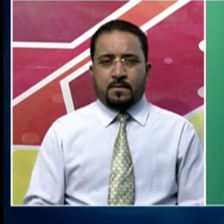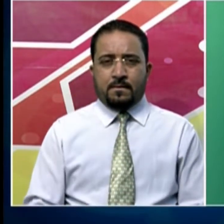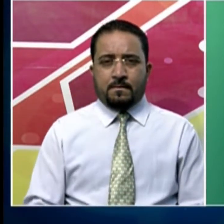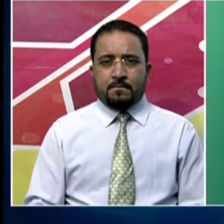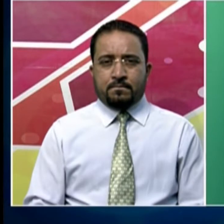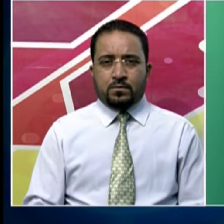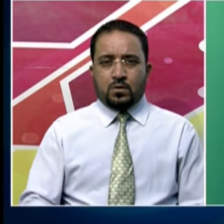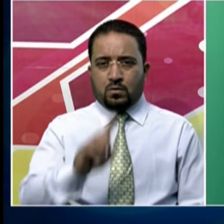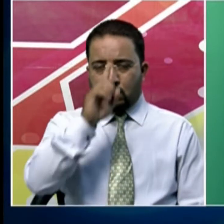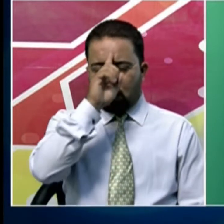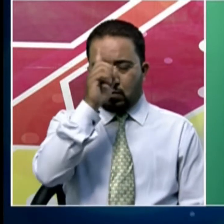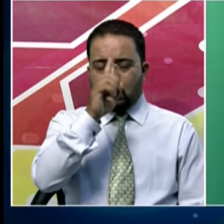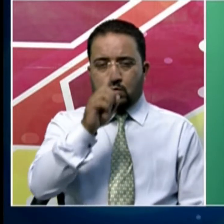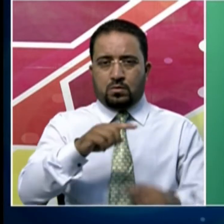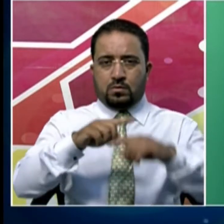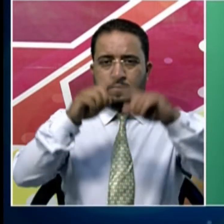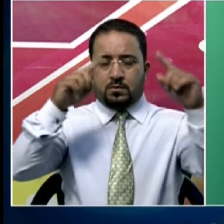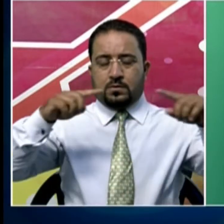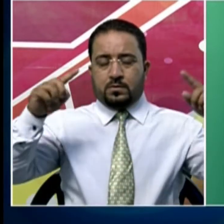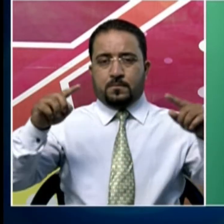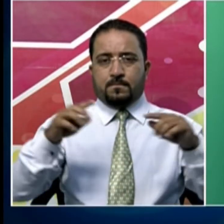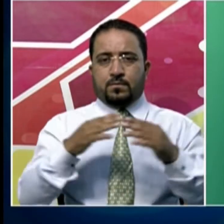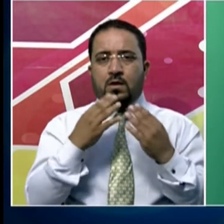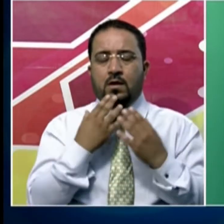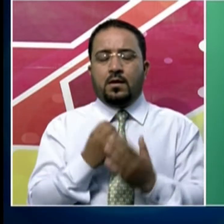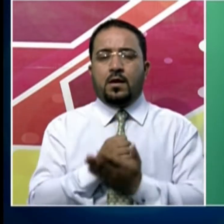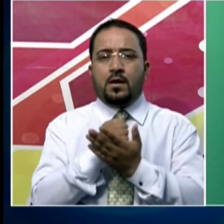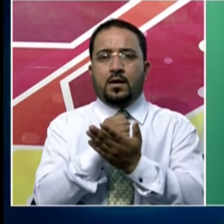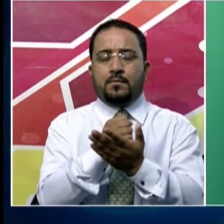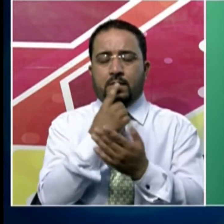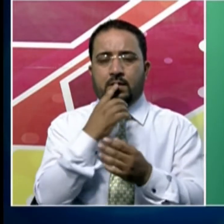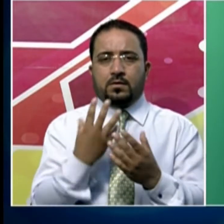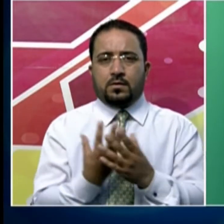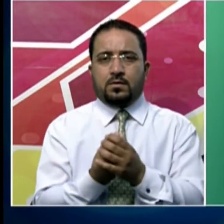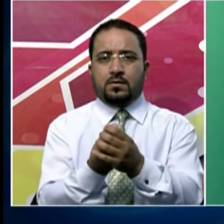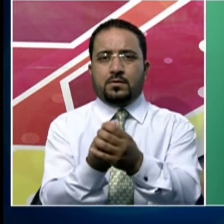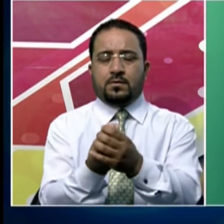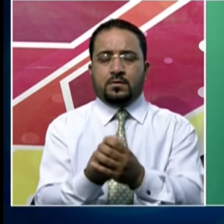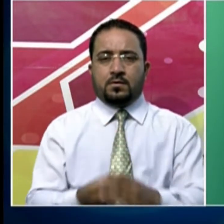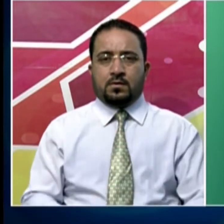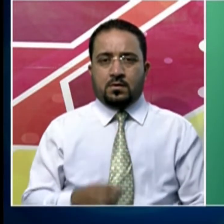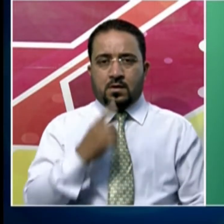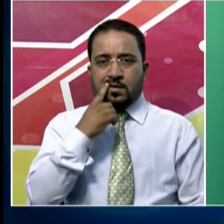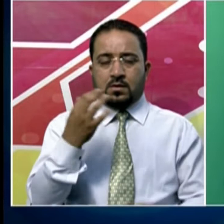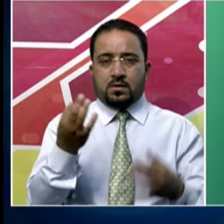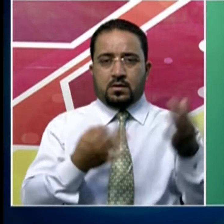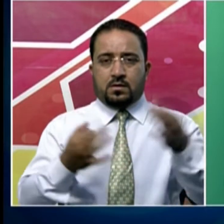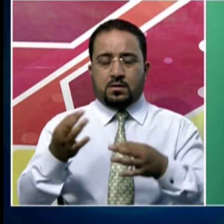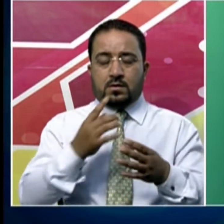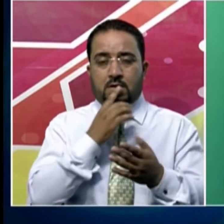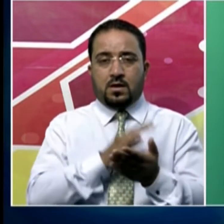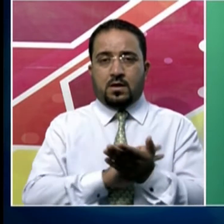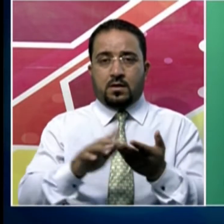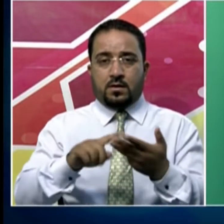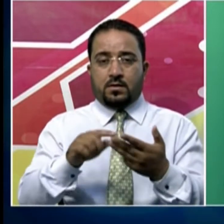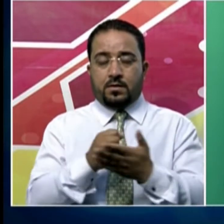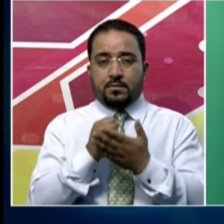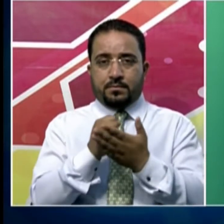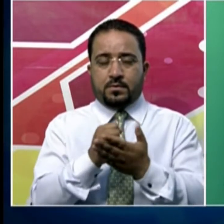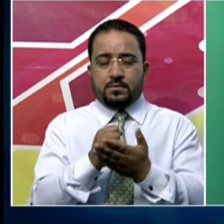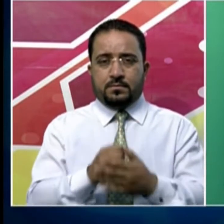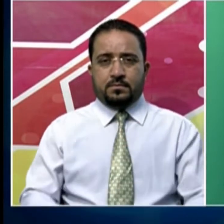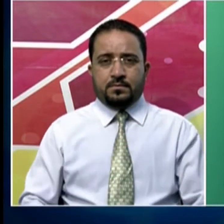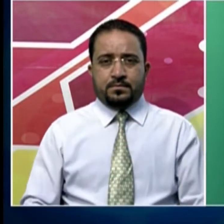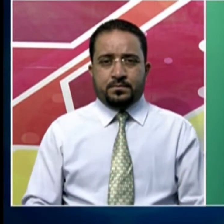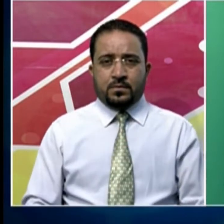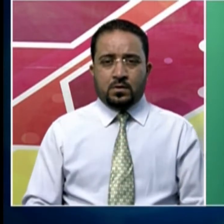پورے ملک کے لوگوں کی رہنمائی کرنے میں کافی مدد کی ہے اور اس